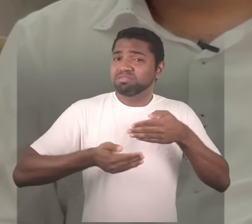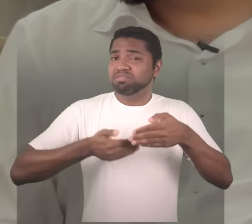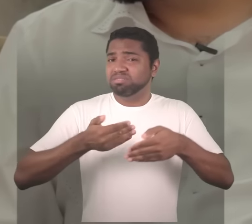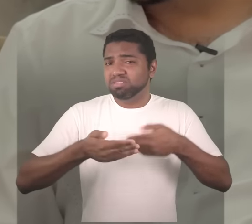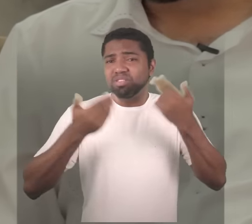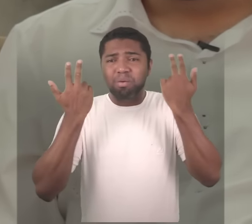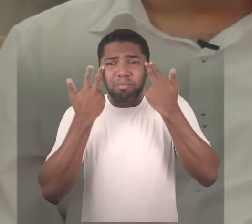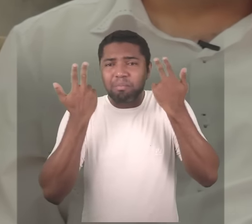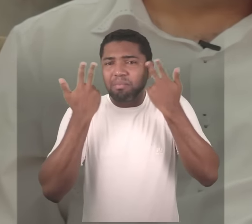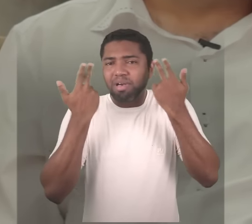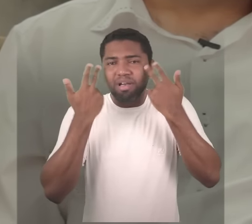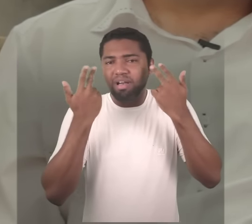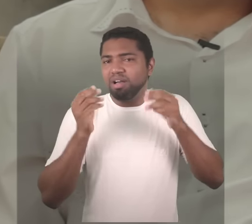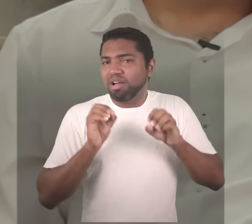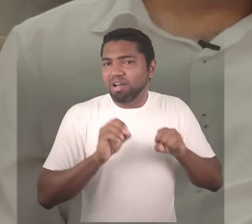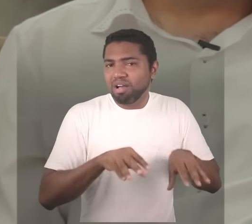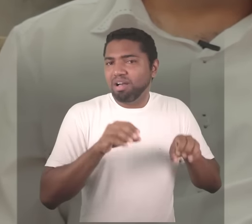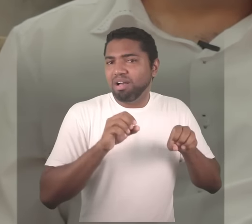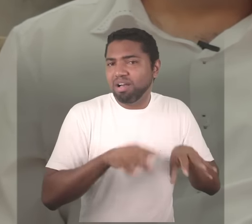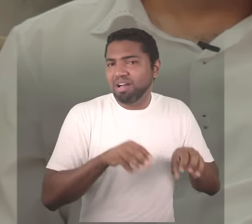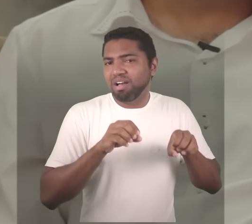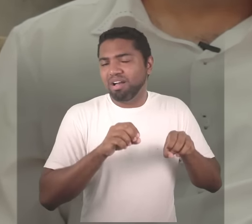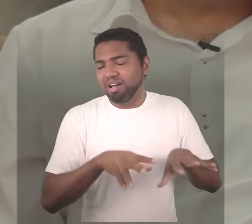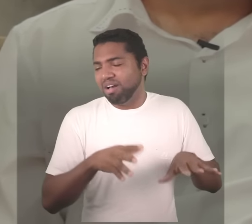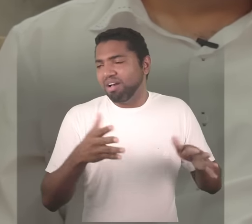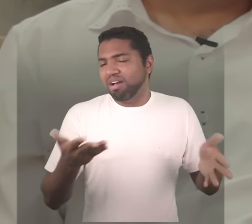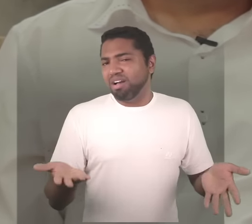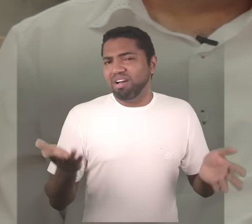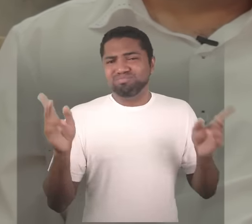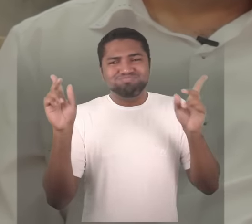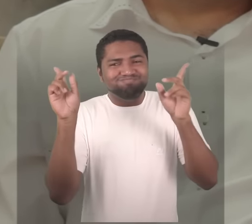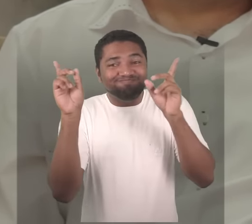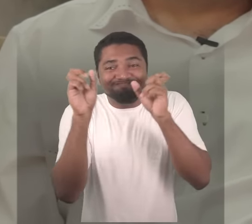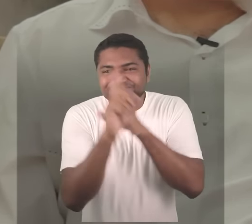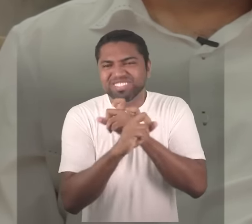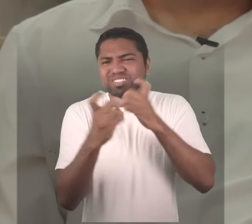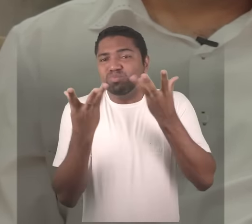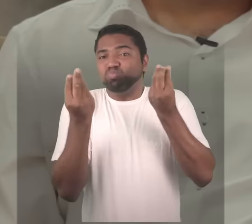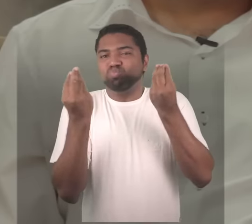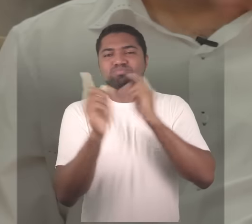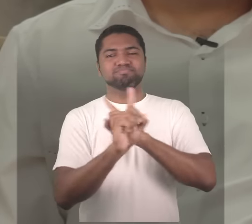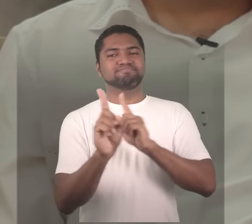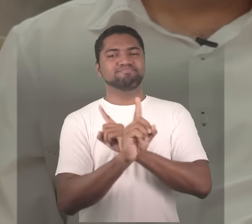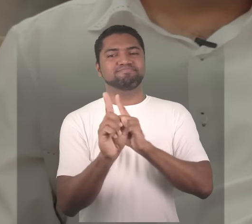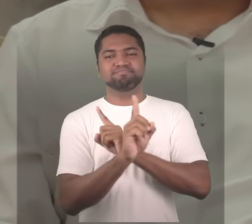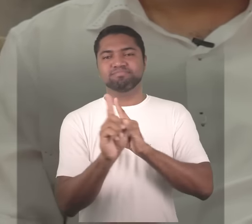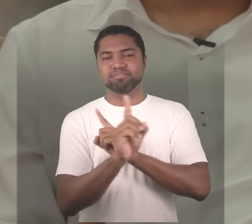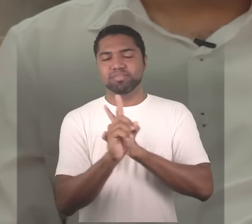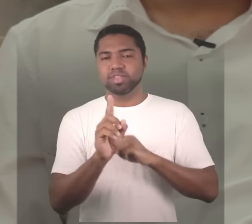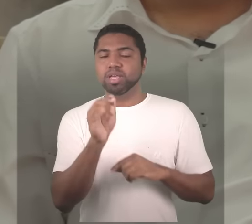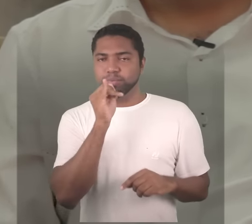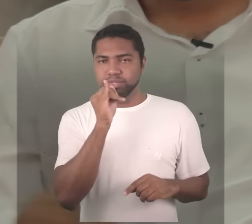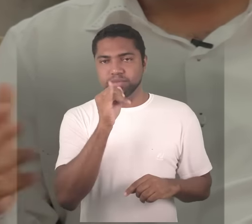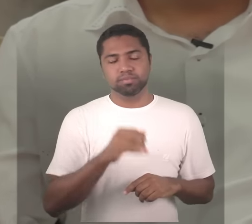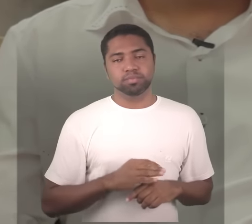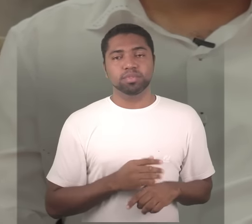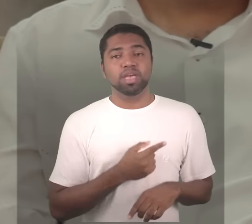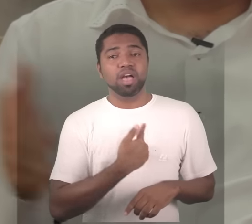à criação o pai falou que não teve muita dificuldade então quando quando ele ia trabalhar por exemplo a minha mãe